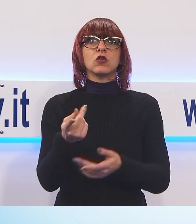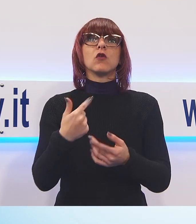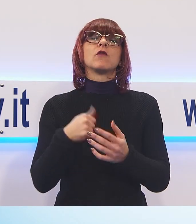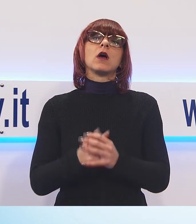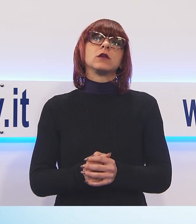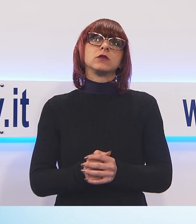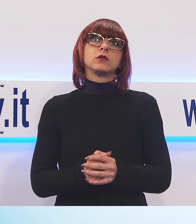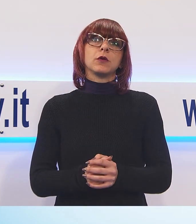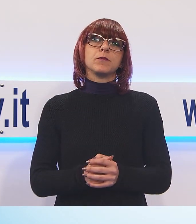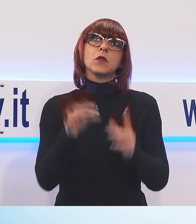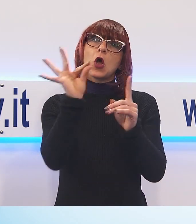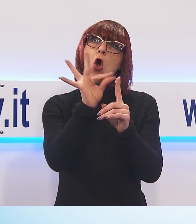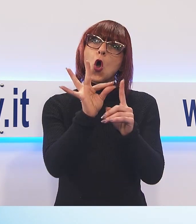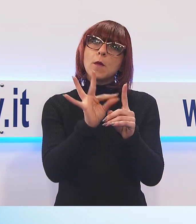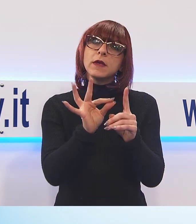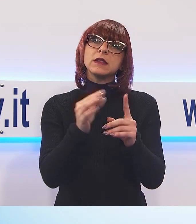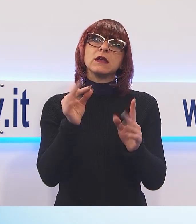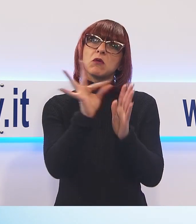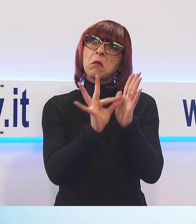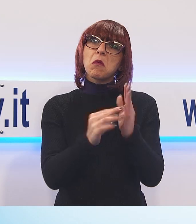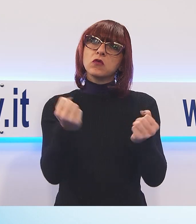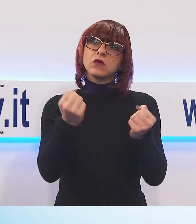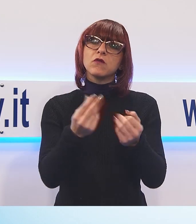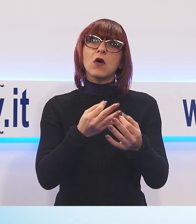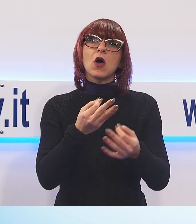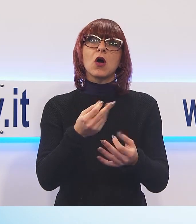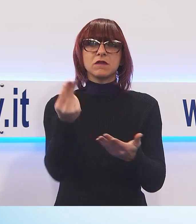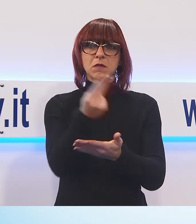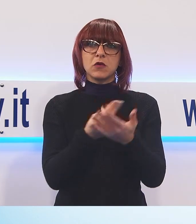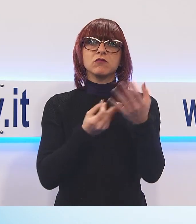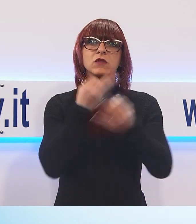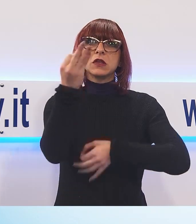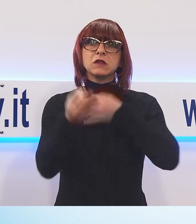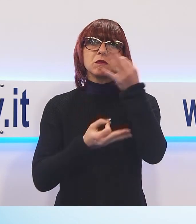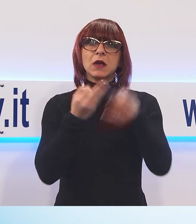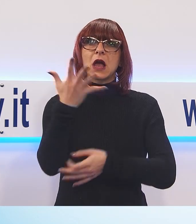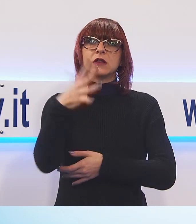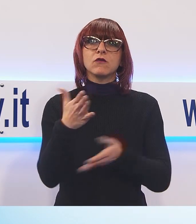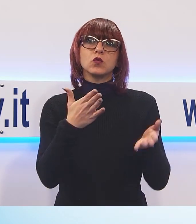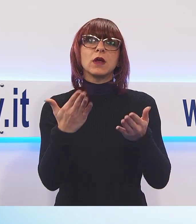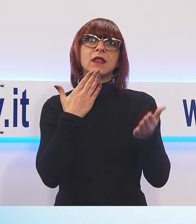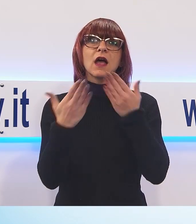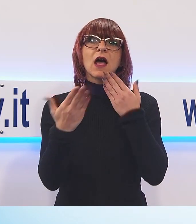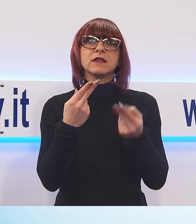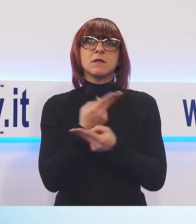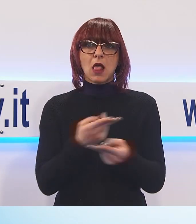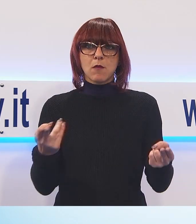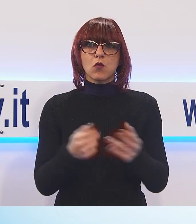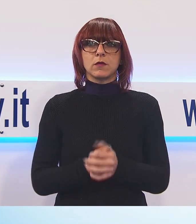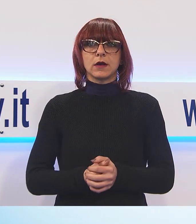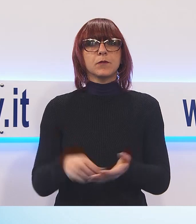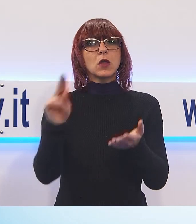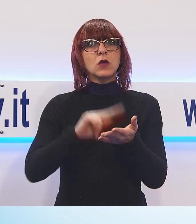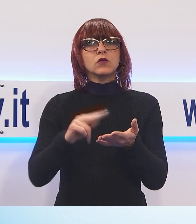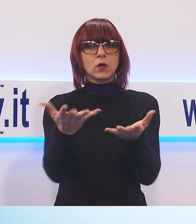finalità e i punti di forza del progetto sono state presentate alla stampa e alla cittadinanza nel corso di un'assemblea pubblica. La scuola accoglierà